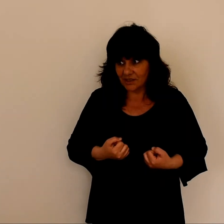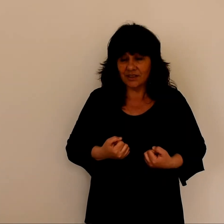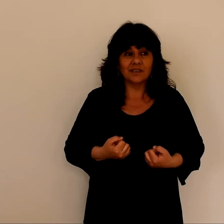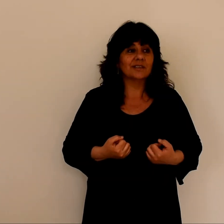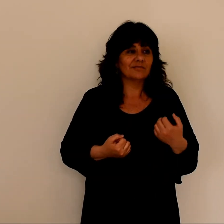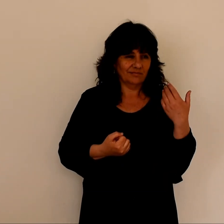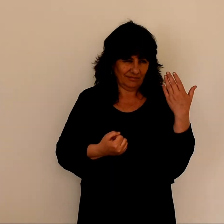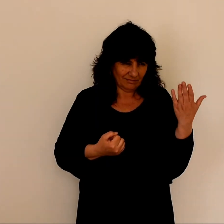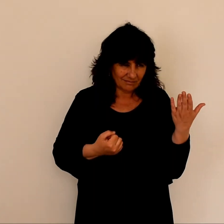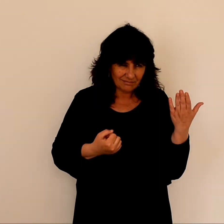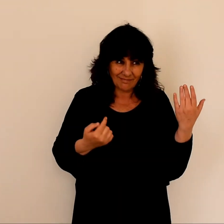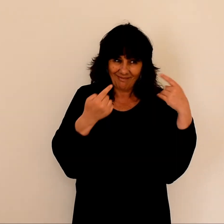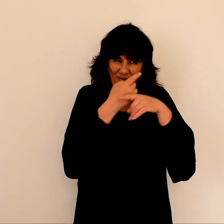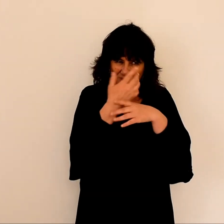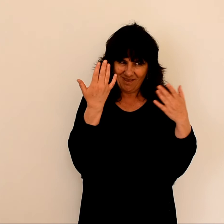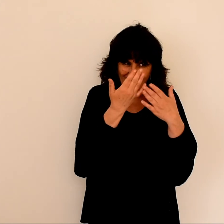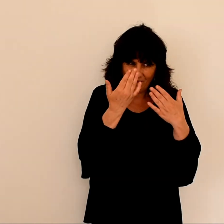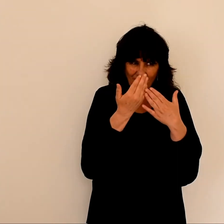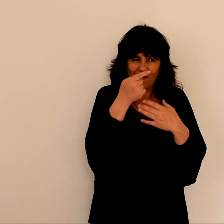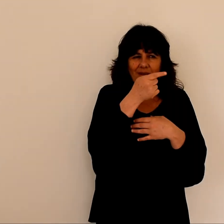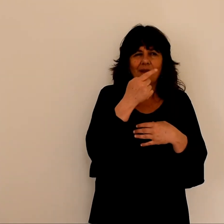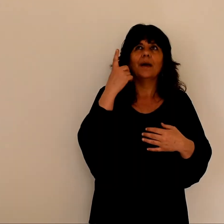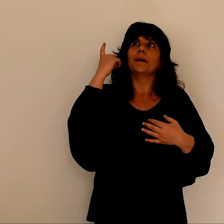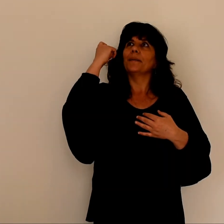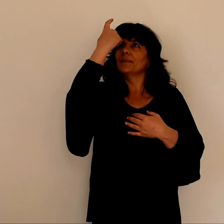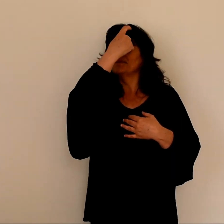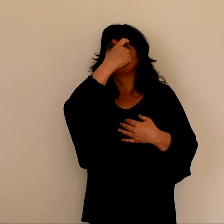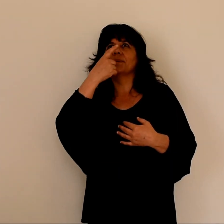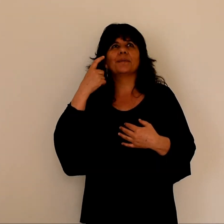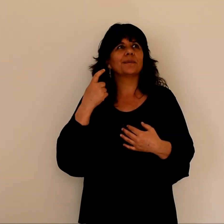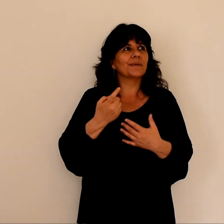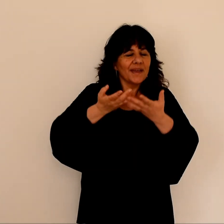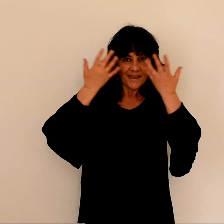Parfume-toi la tête et lave-toi le visage